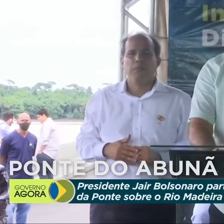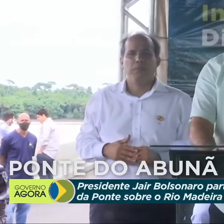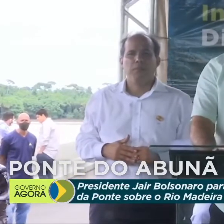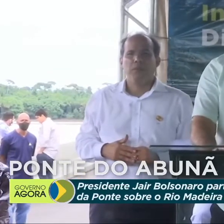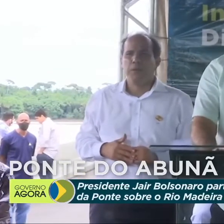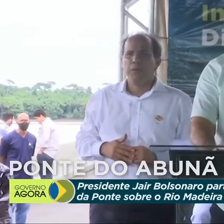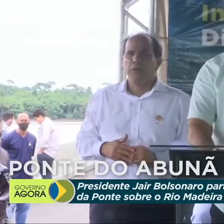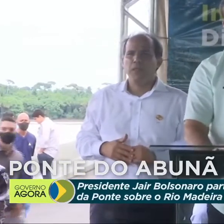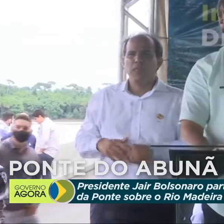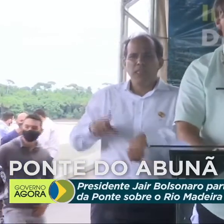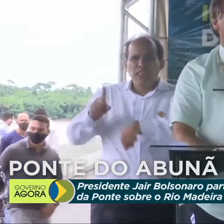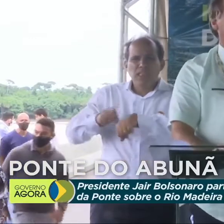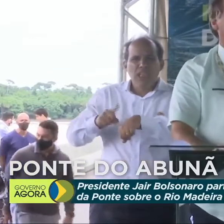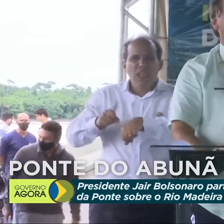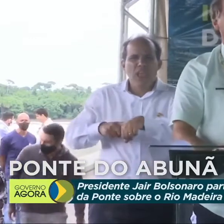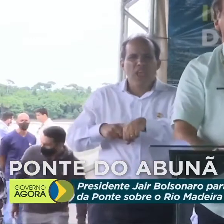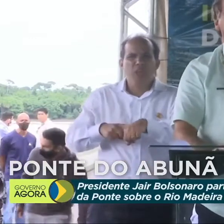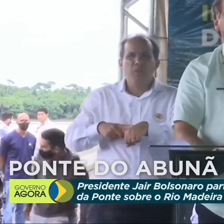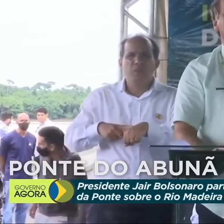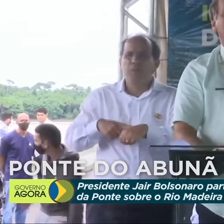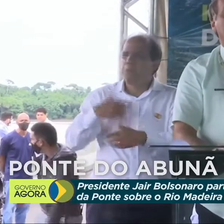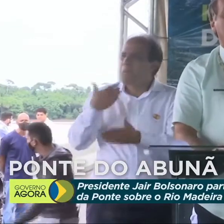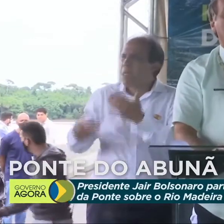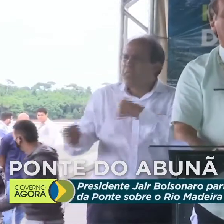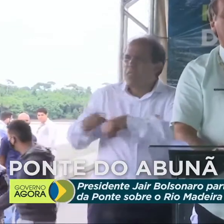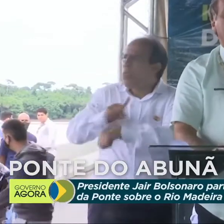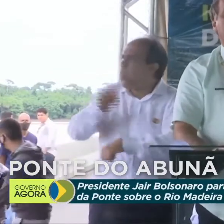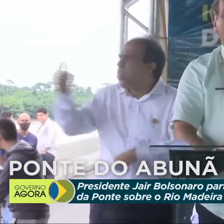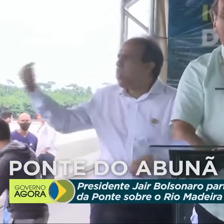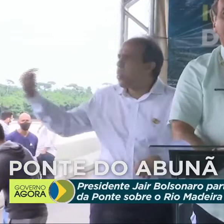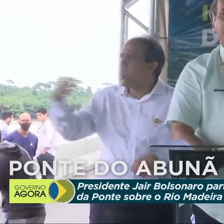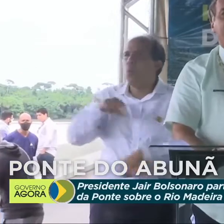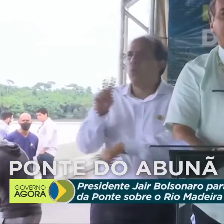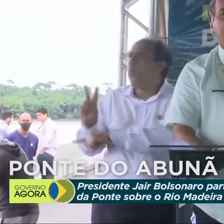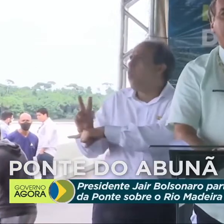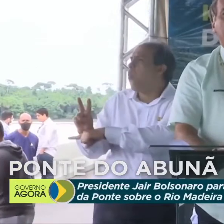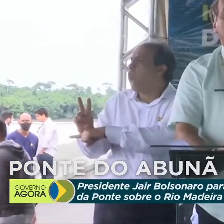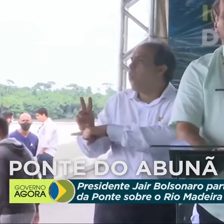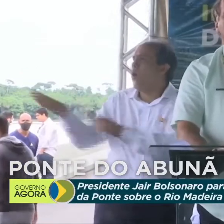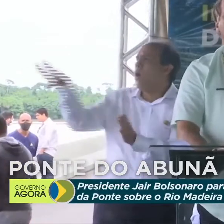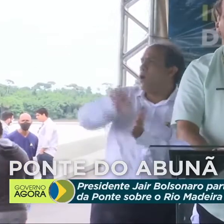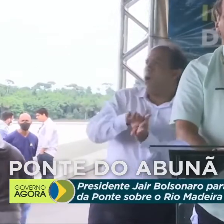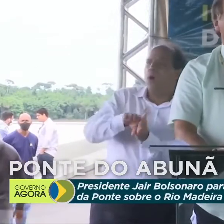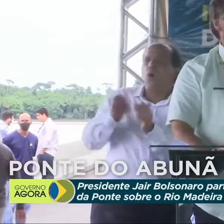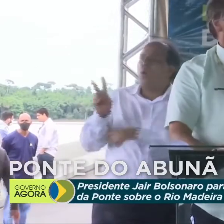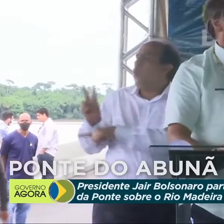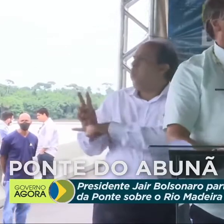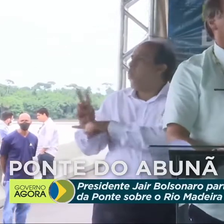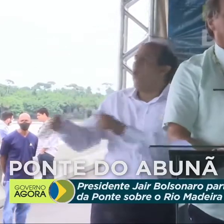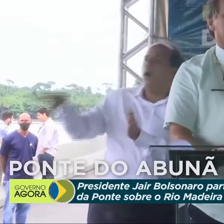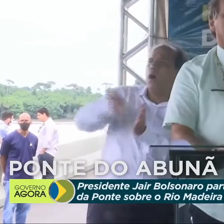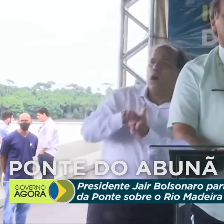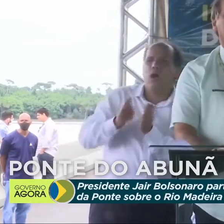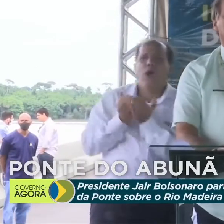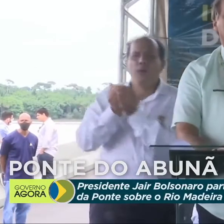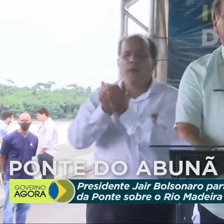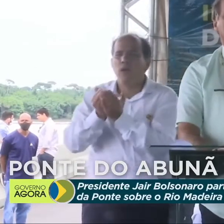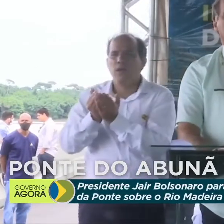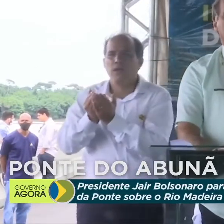Além do tempo que vocês não mais gastarão aguardando a barca, com toda certeza,